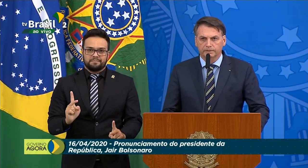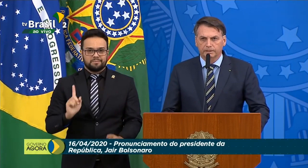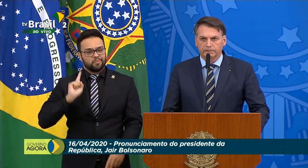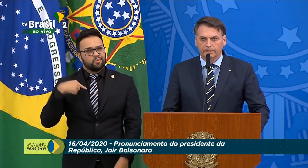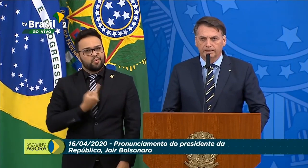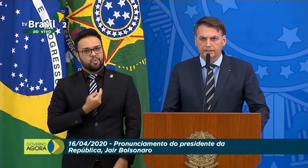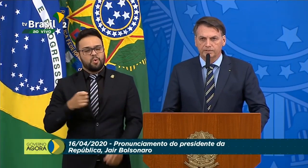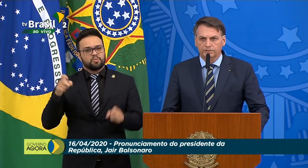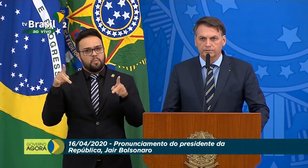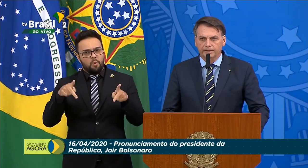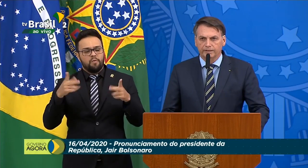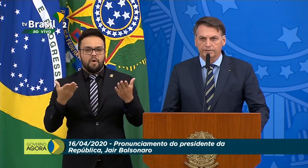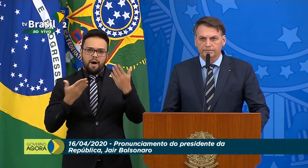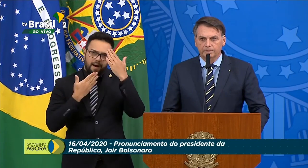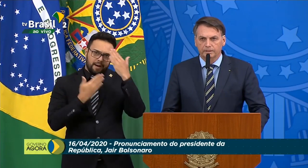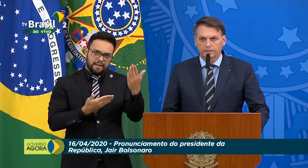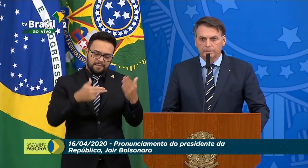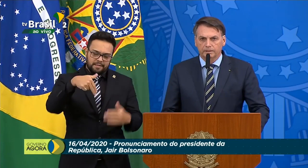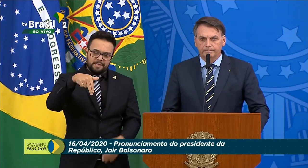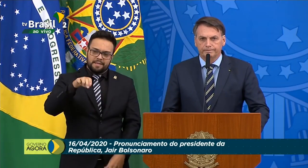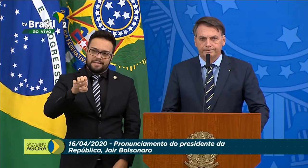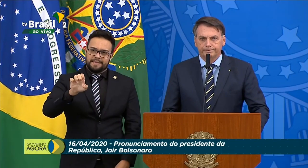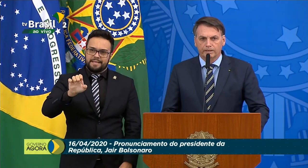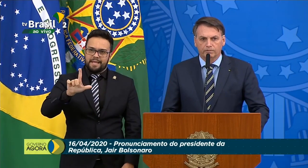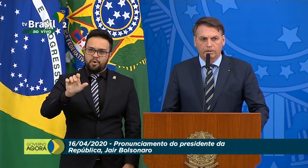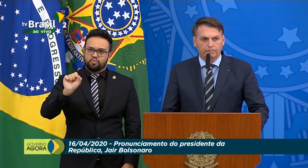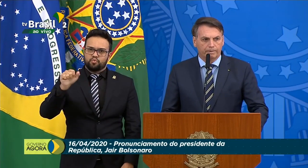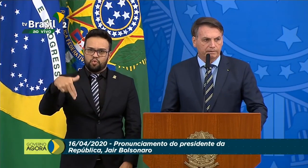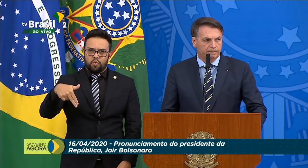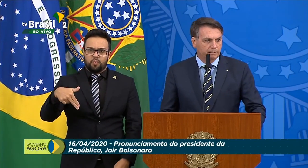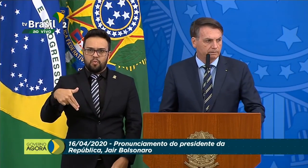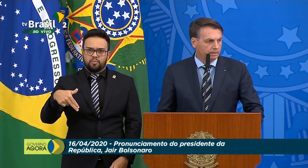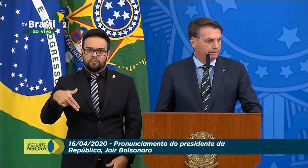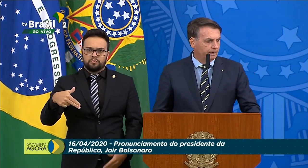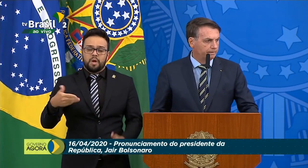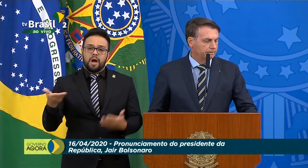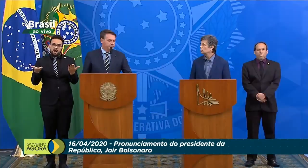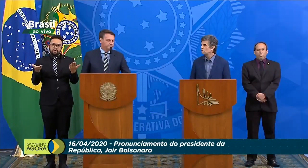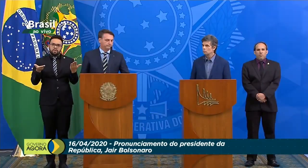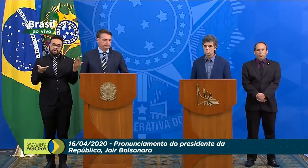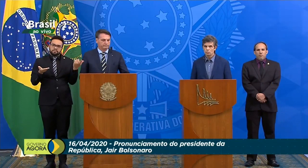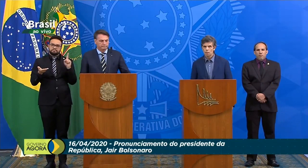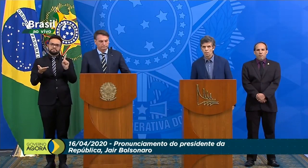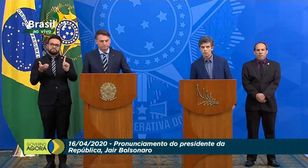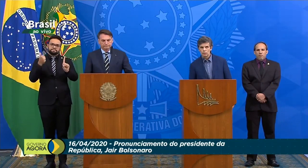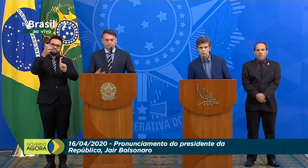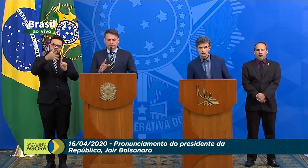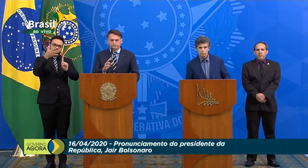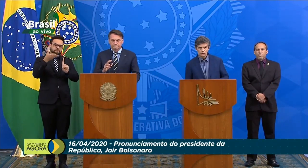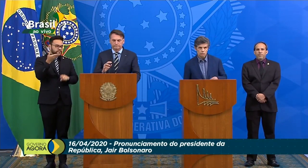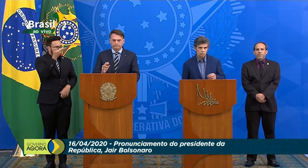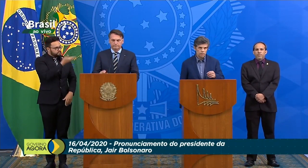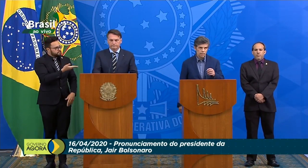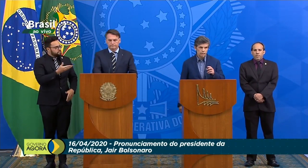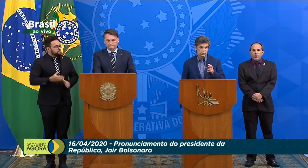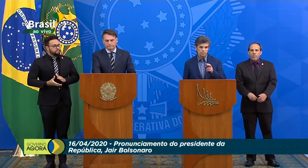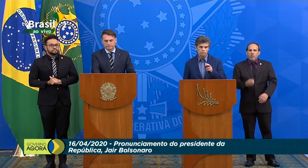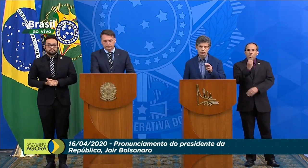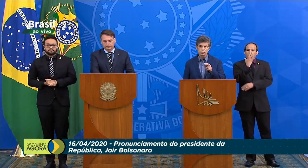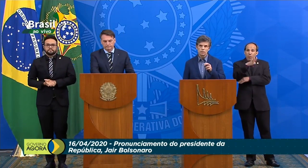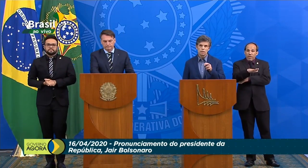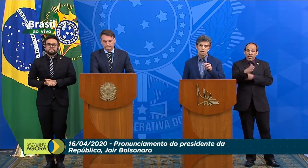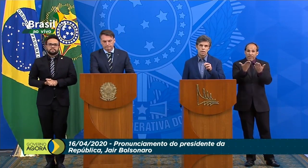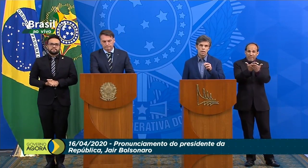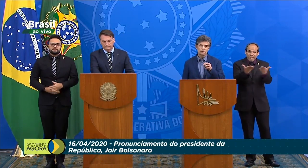povo. Então, agradeço o doutor Nelson, para o qual eu passo, então, a palavra agora. Pessoal, boa